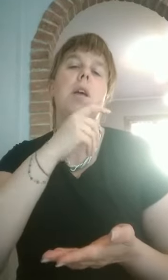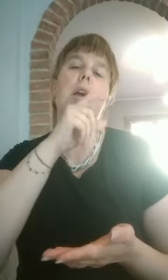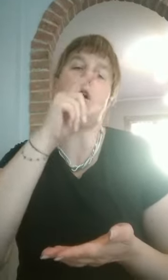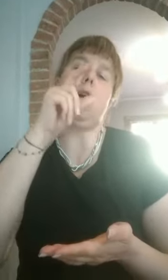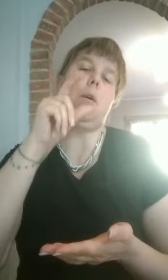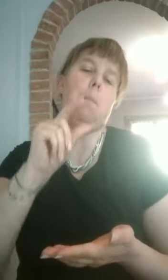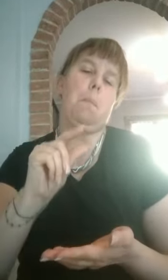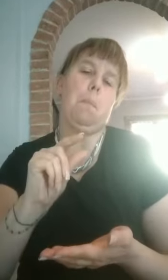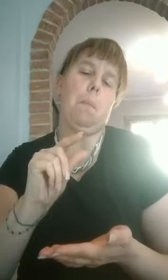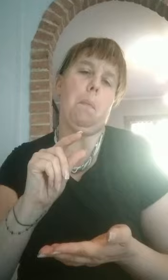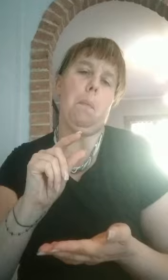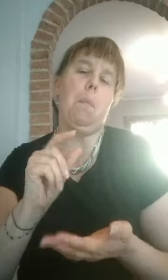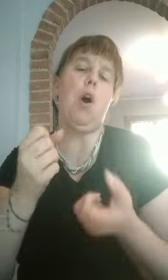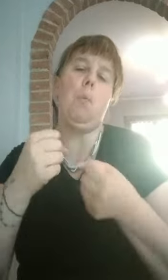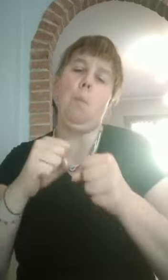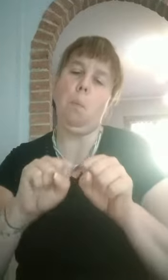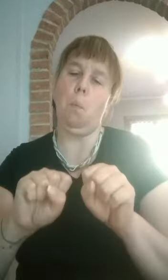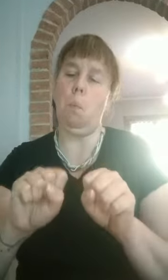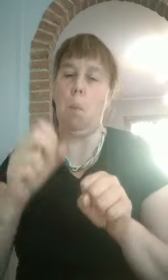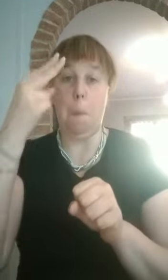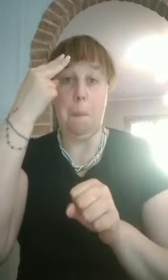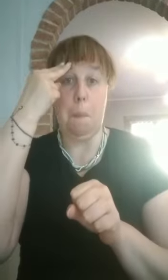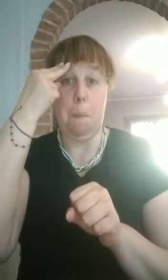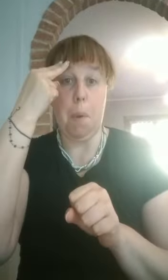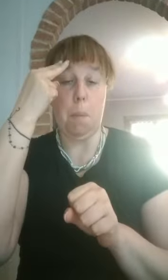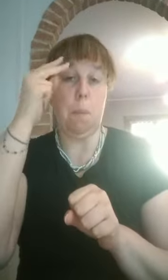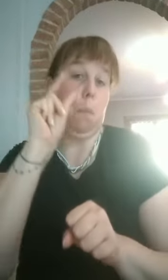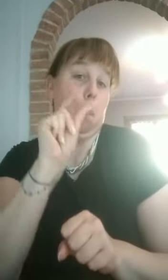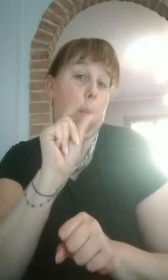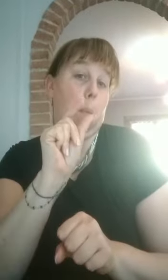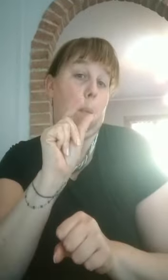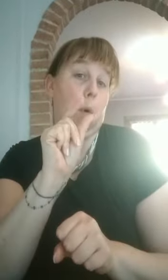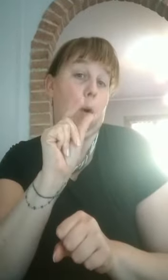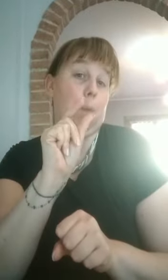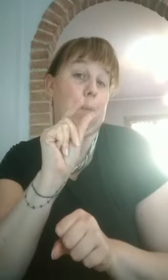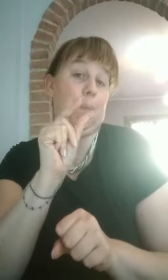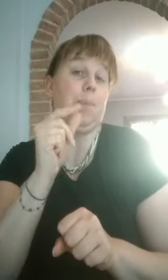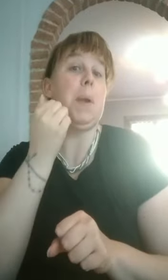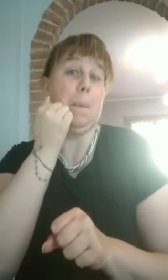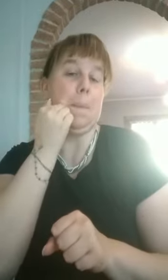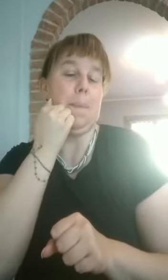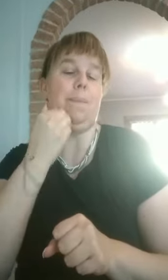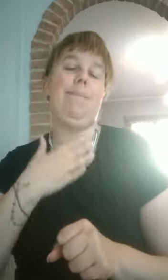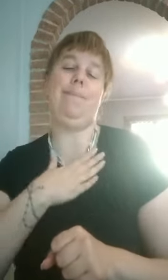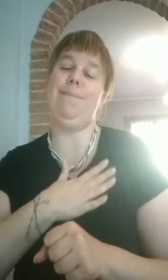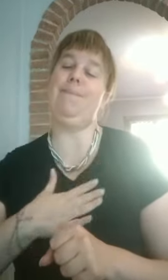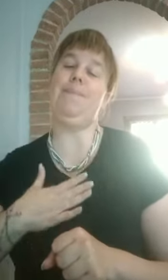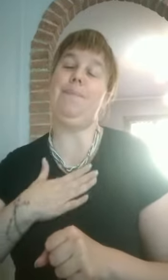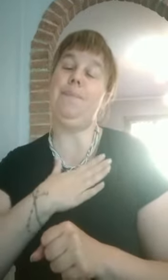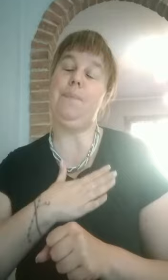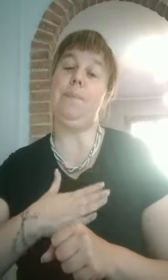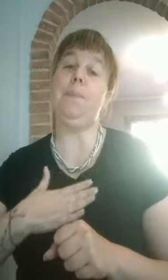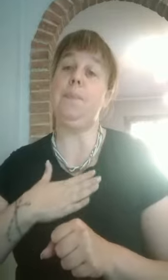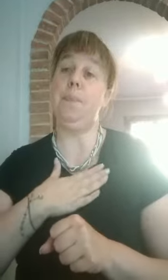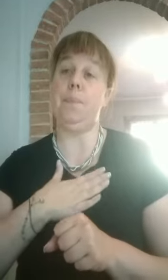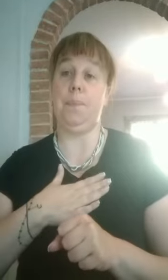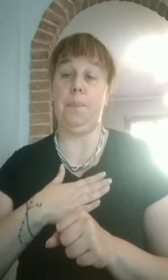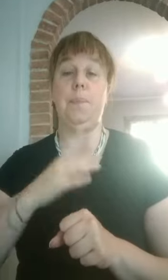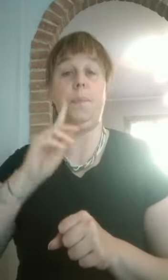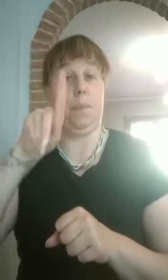però provateci, perché intanto farete molto molto felice le vostre mamme e poi è un allenamento per la vostra memoria. Che